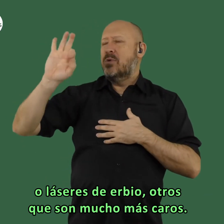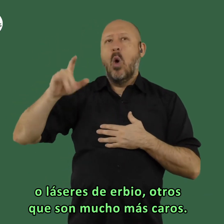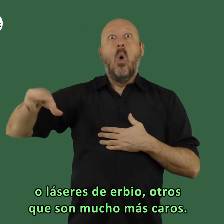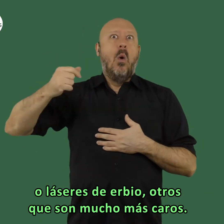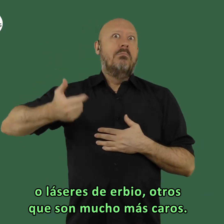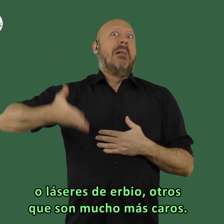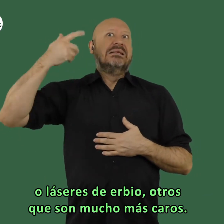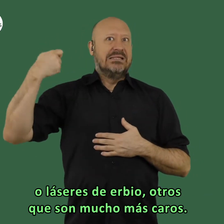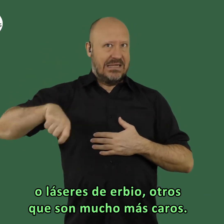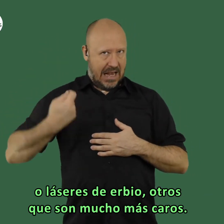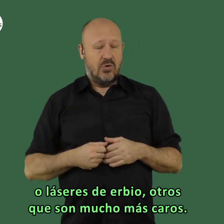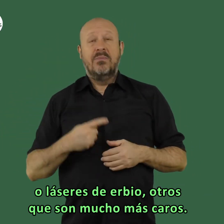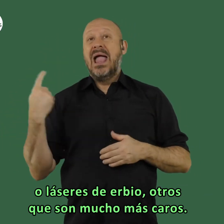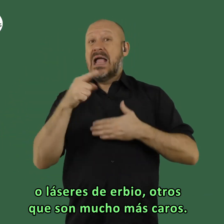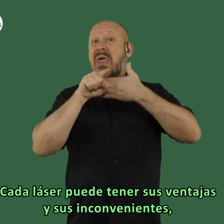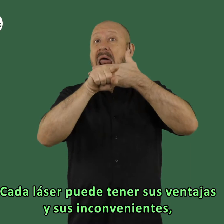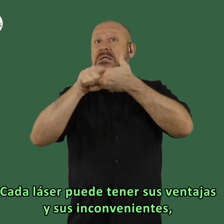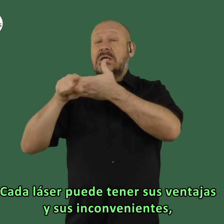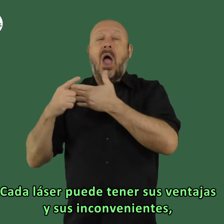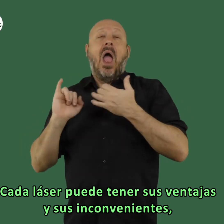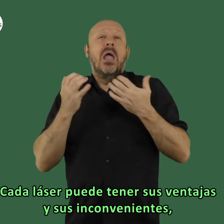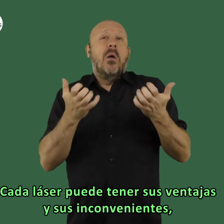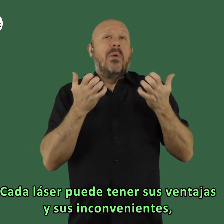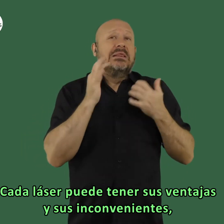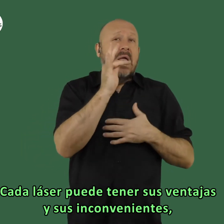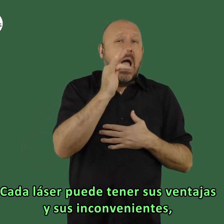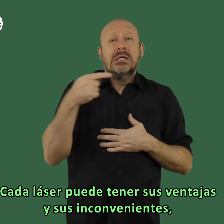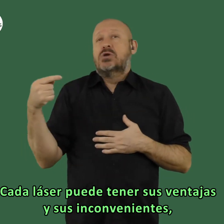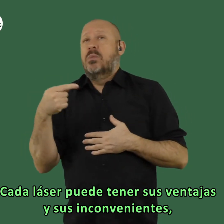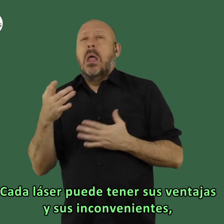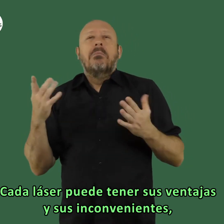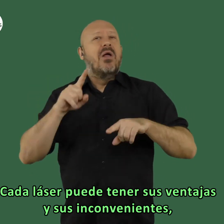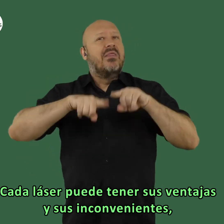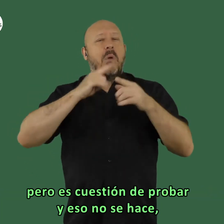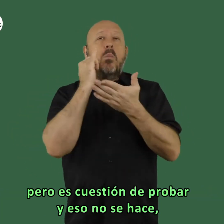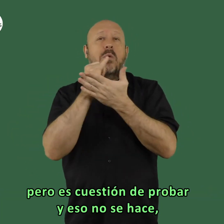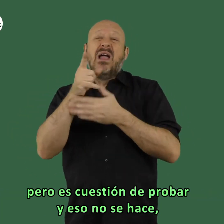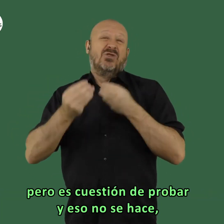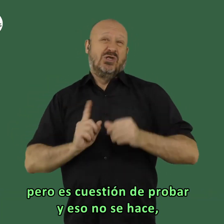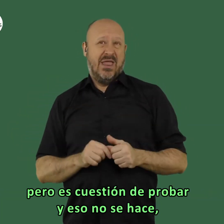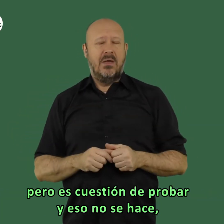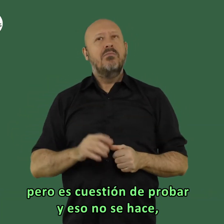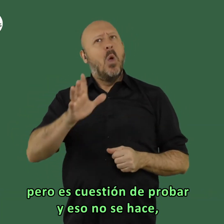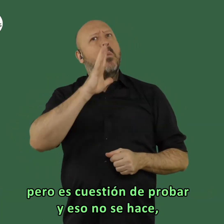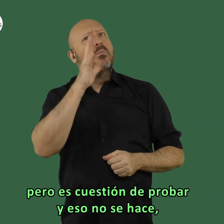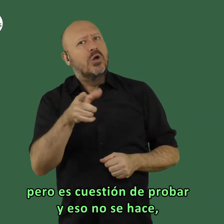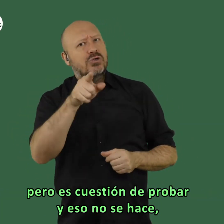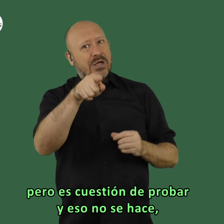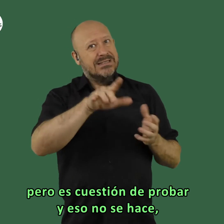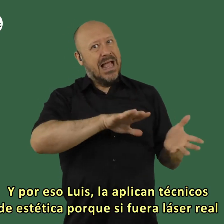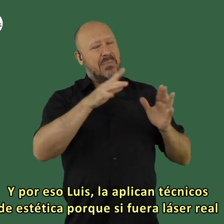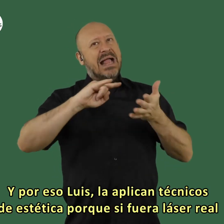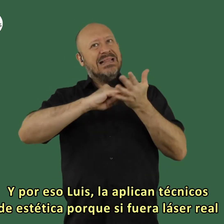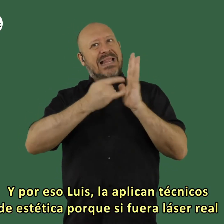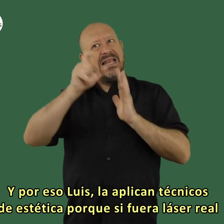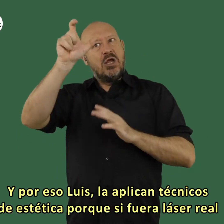herbio otros pero son mucho más caros cada láser puede tener sus ventajas y es inconveniente pero eso es cuestión de probar y eso no se hace y por eso luis